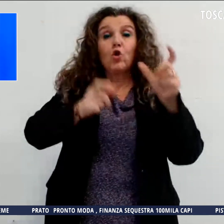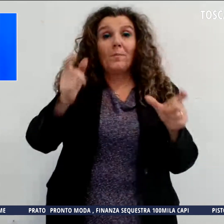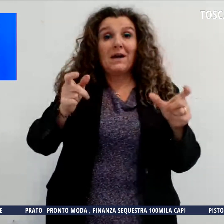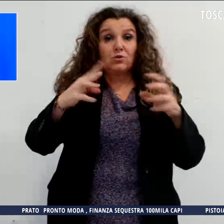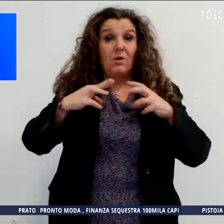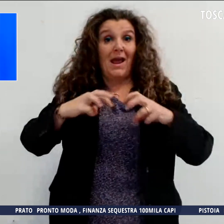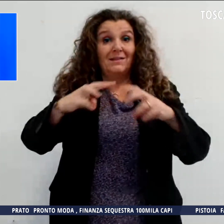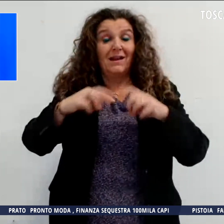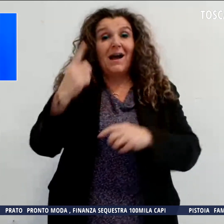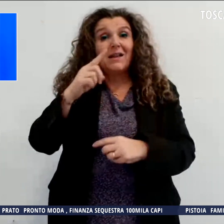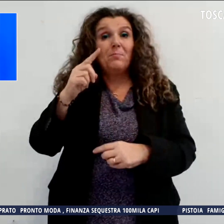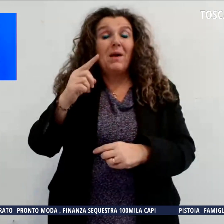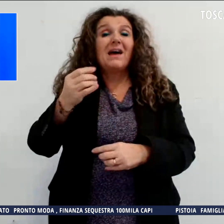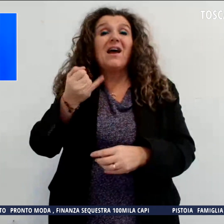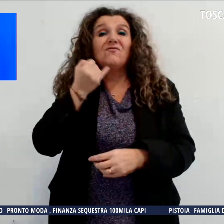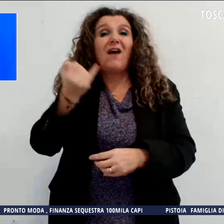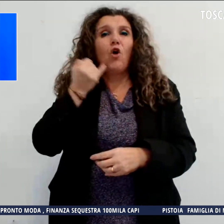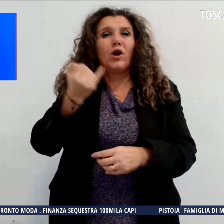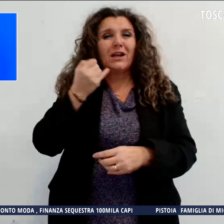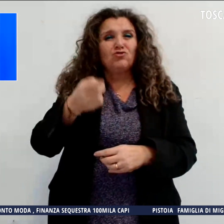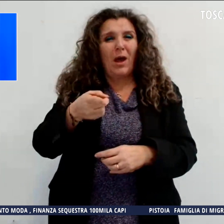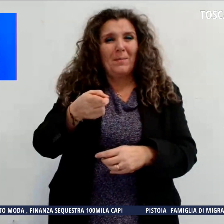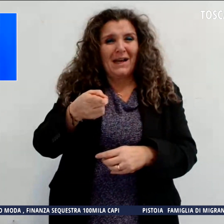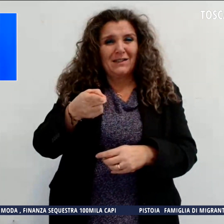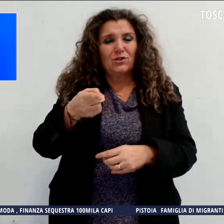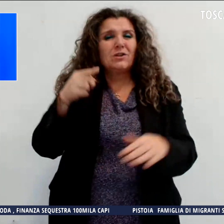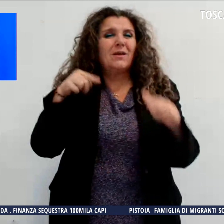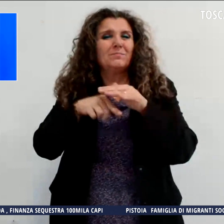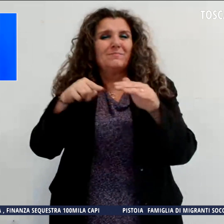favoreggiamento dell'immigrazione clandestina.